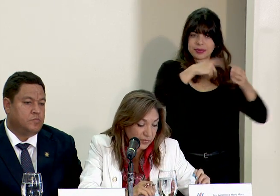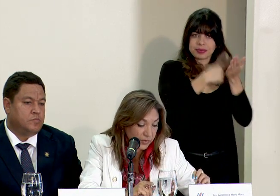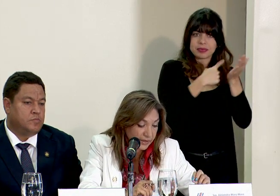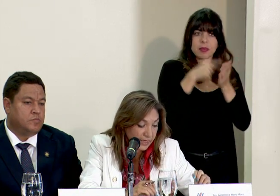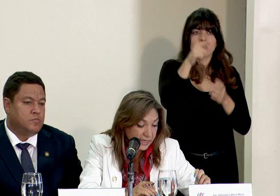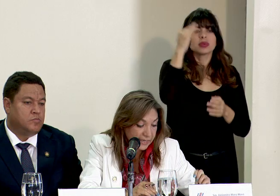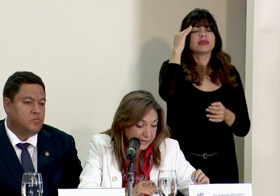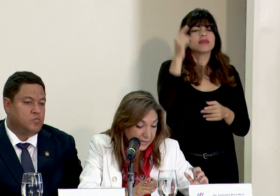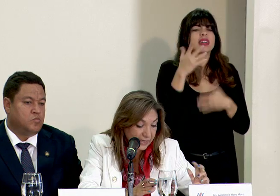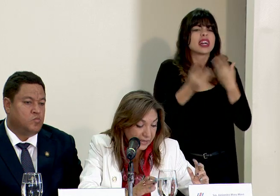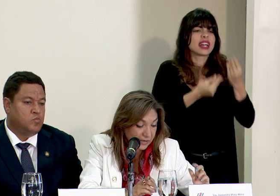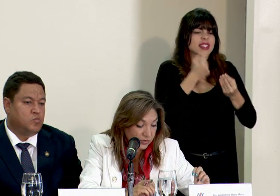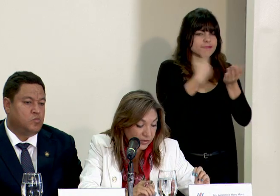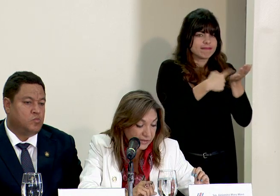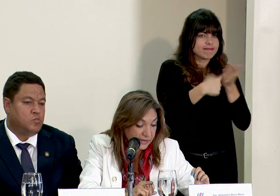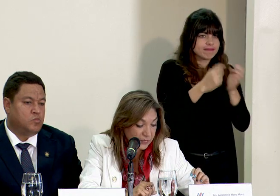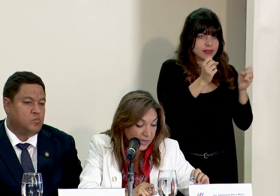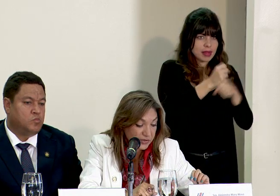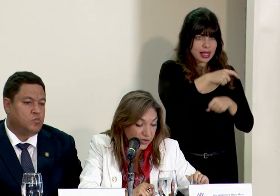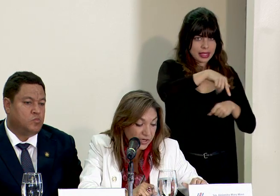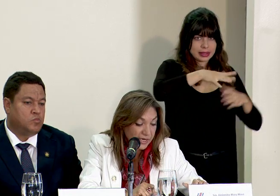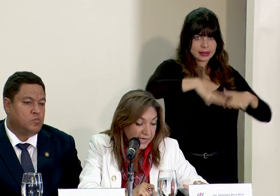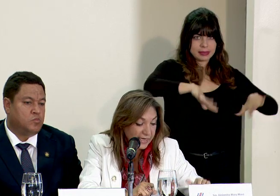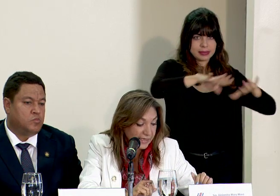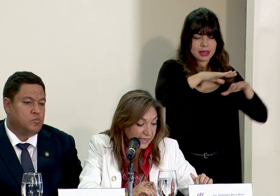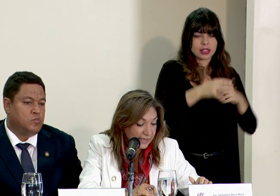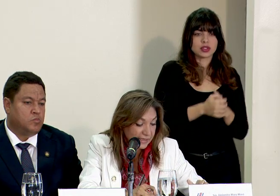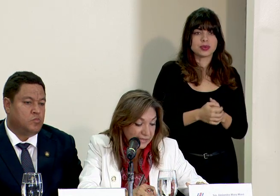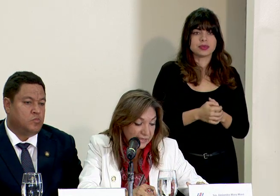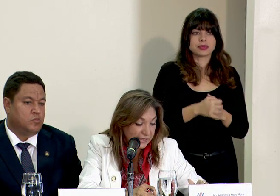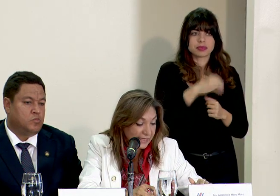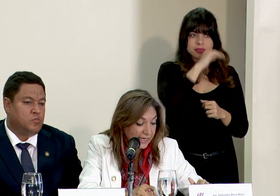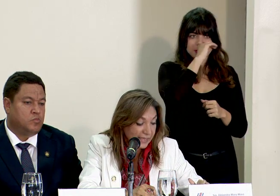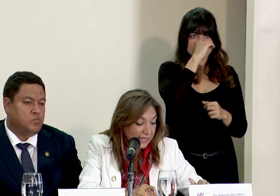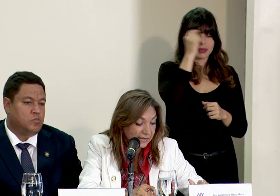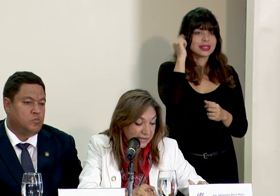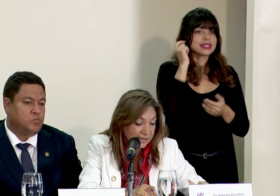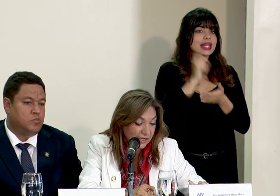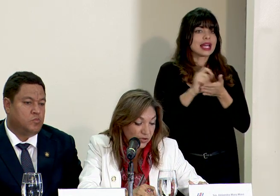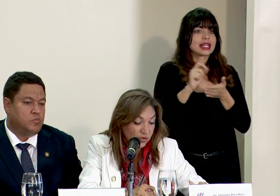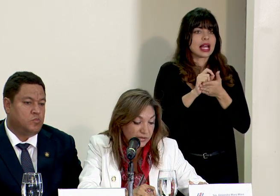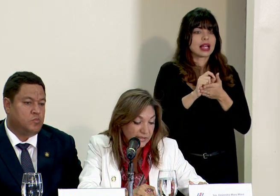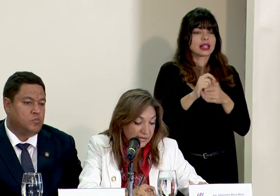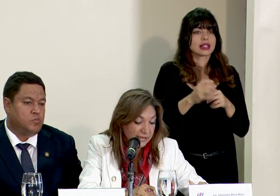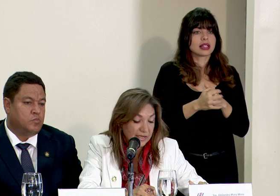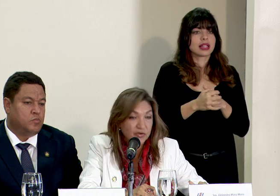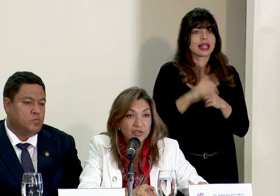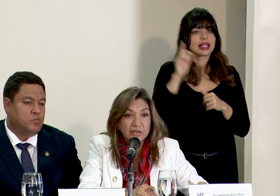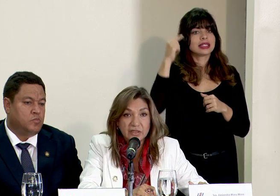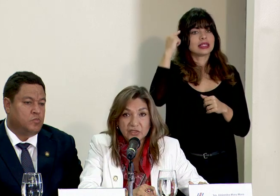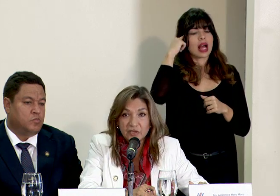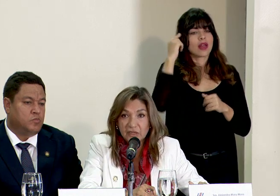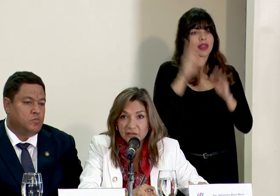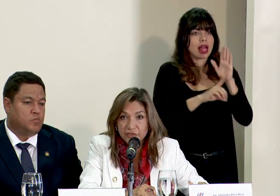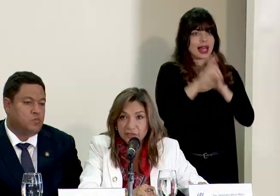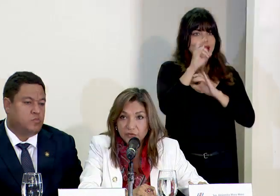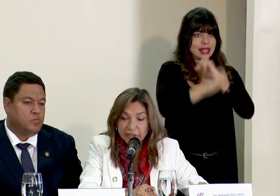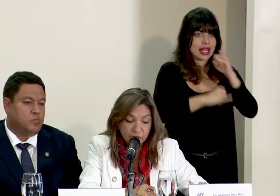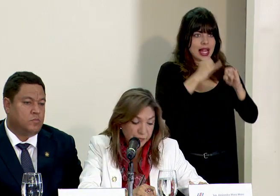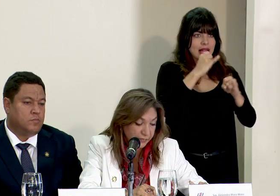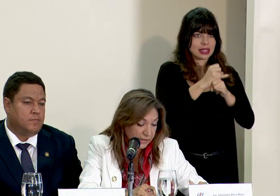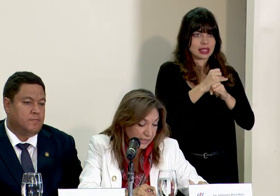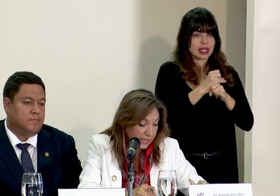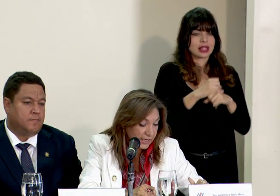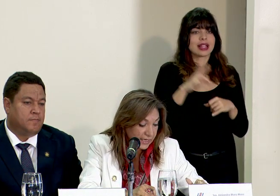discusión que se puede estar generando en este espacio. La secretaria de Estado de Desarrollo Internacional del